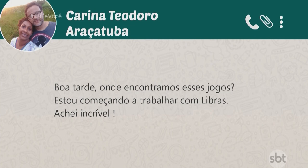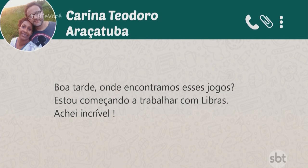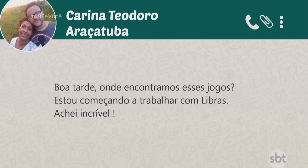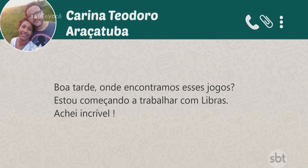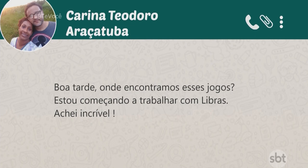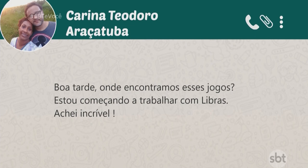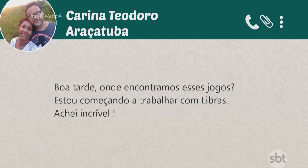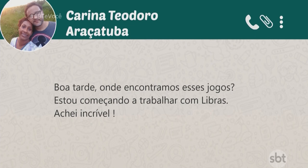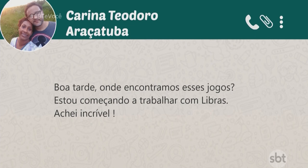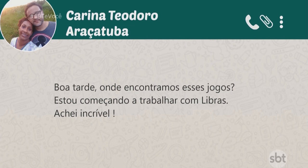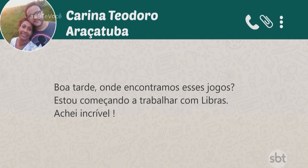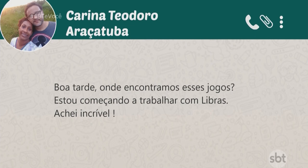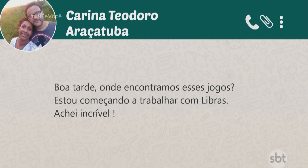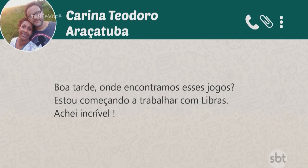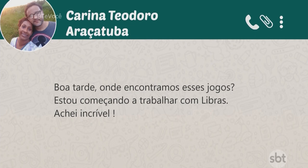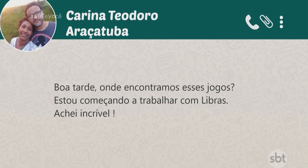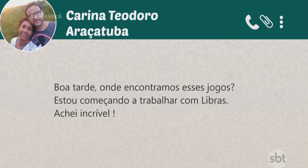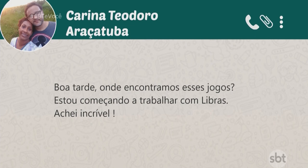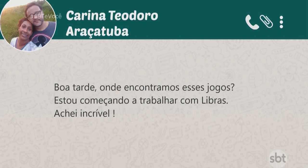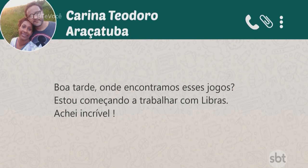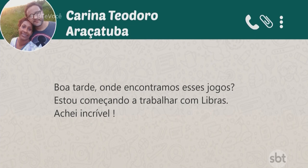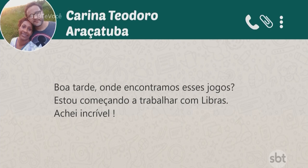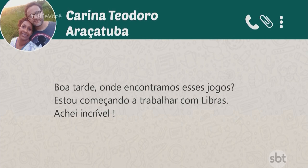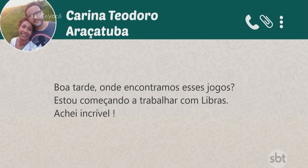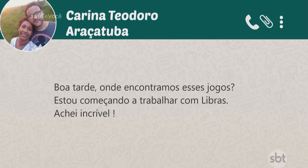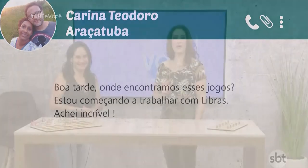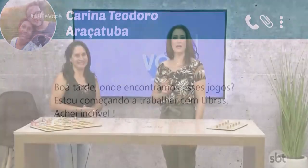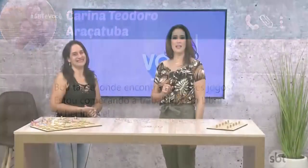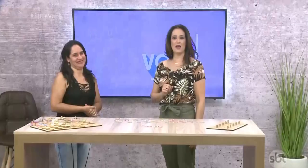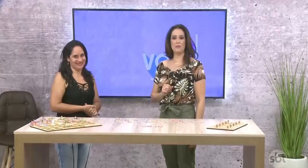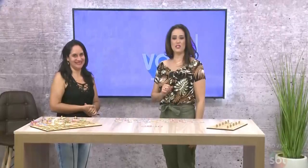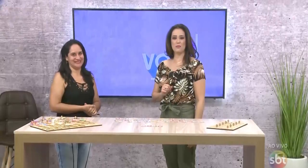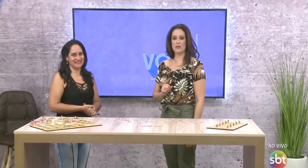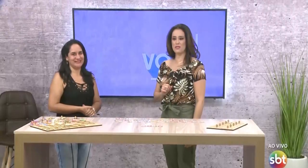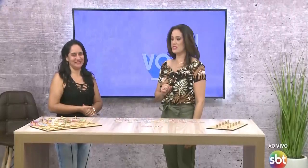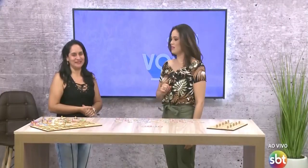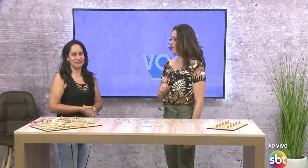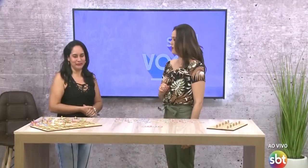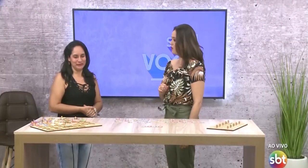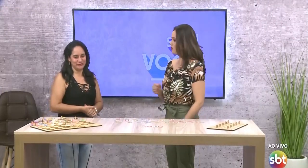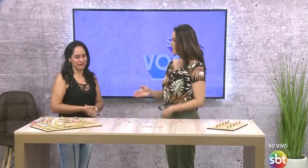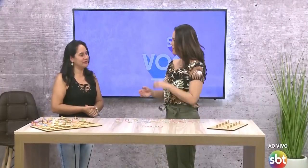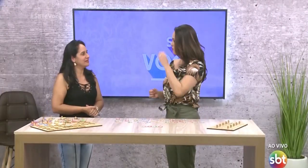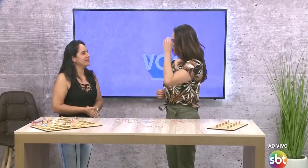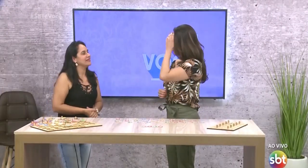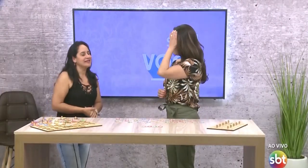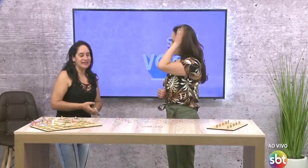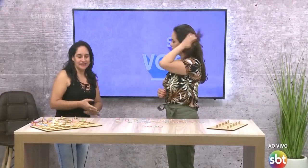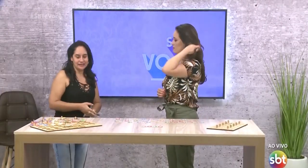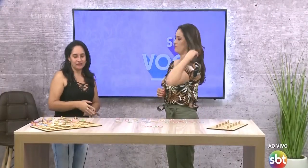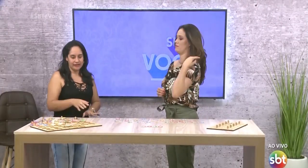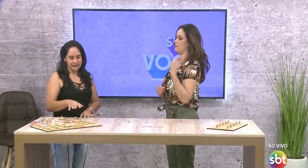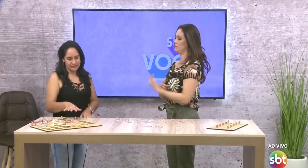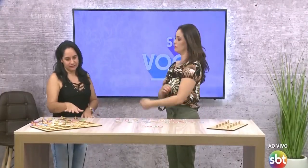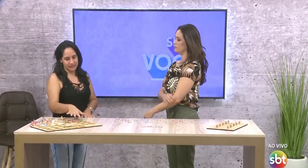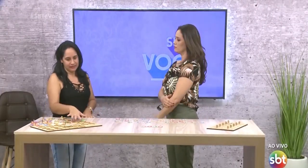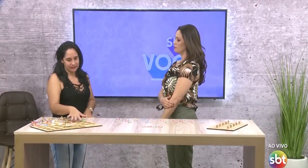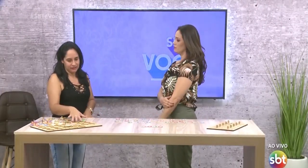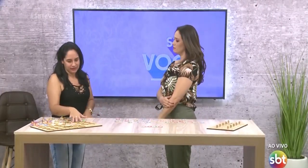incrível. Olha lá, Rosa, que gostoso. Parabéns, viu, Karina? Um beijão pra você. Muito bom. Onde ela encontra, Rosa? Então, esse material